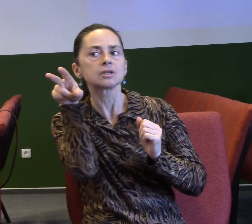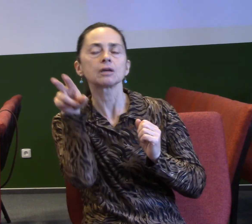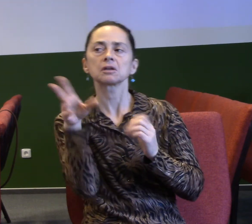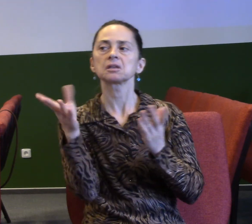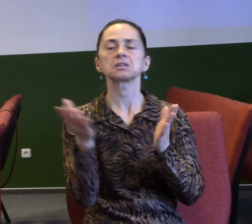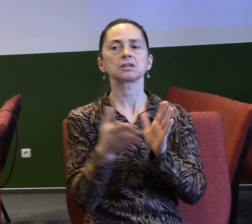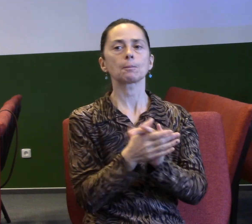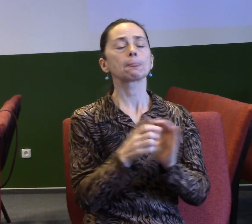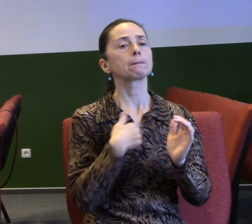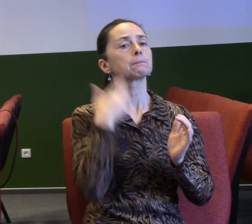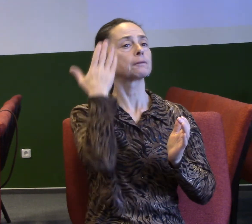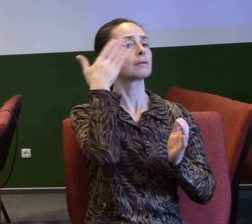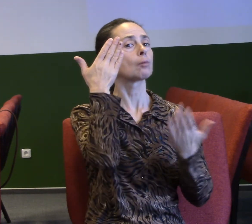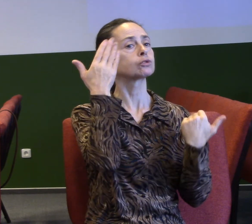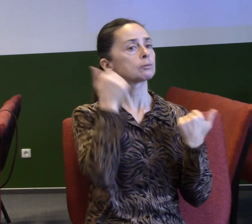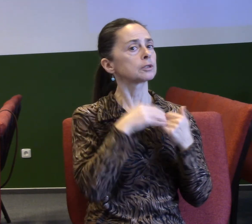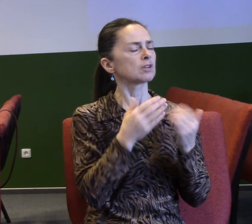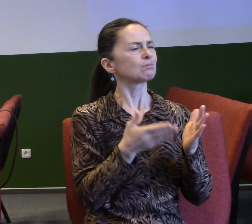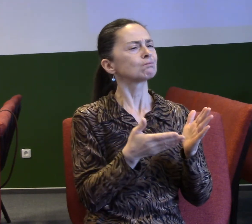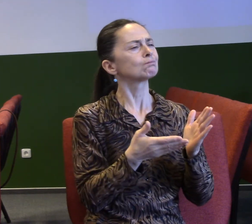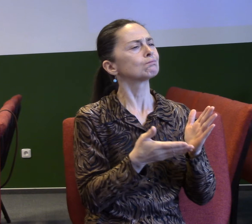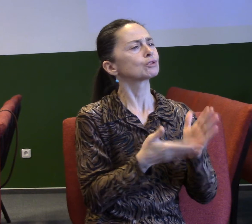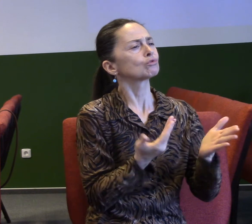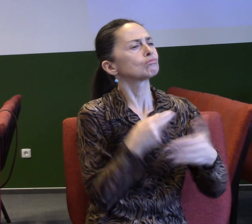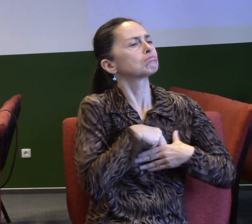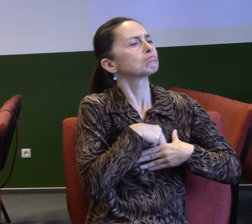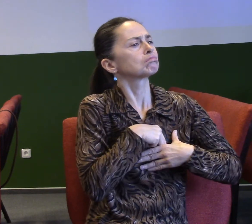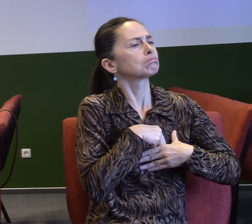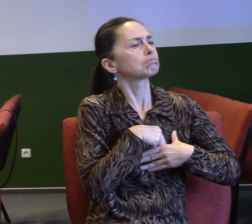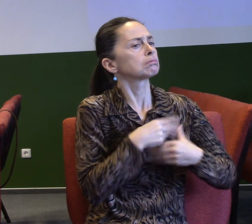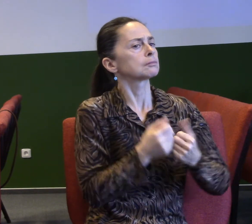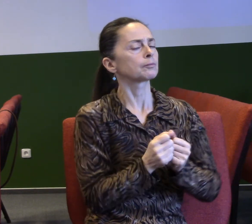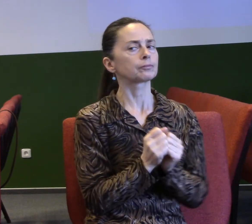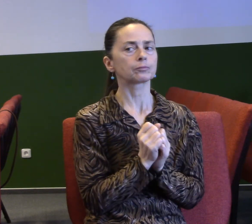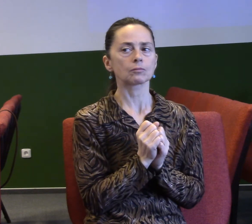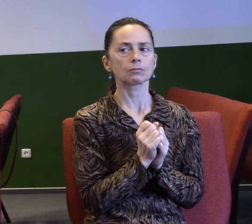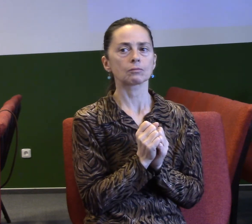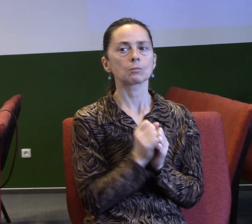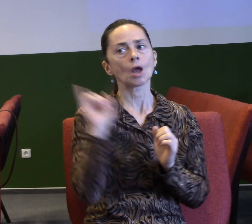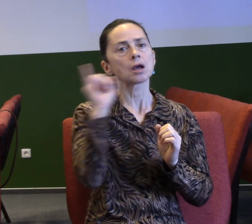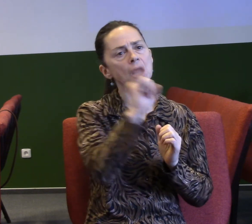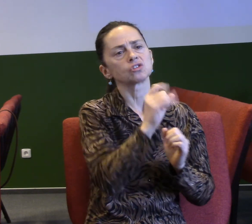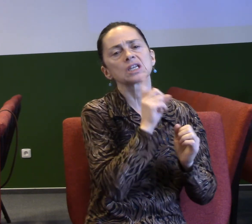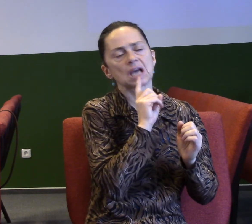Přemýšlel jsem nad tím, proč to tak máme. Netvrdím, že to máte úplně všichni, že to máte všichni úplně ve všem, ale